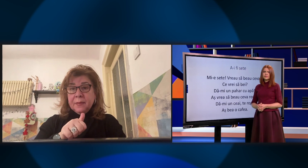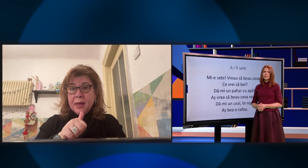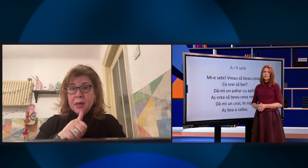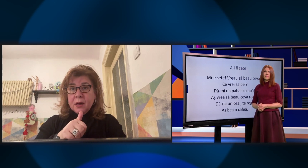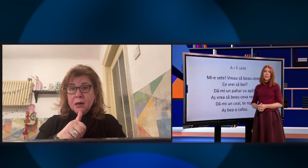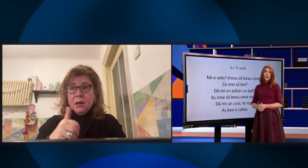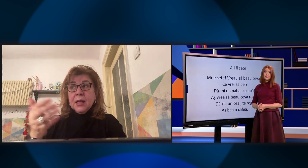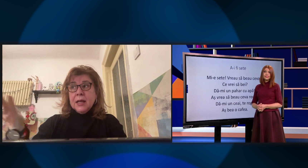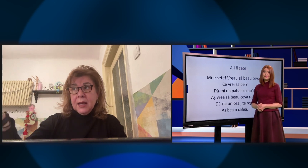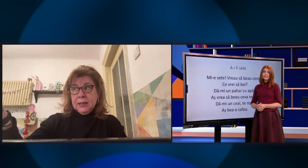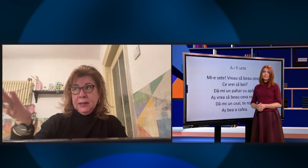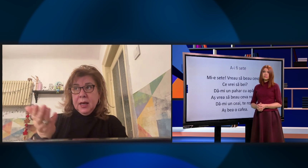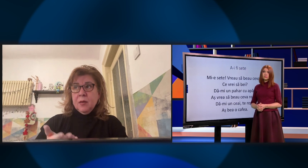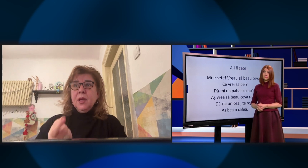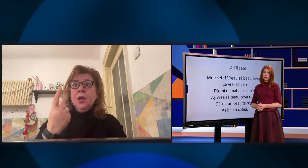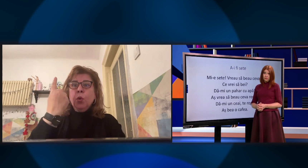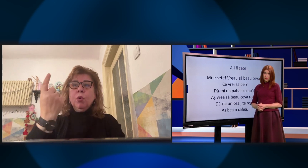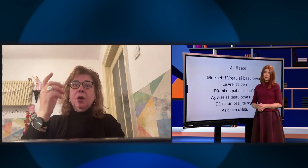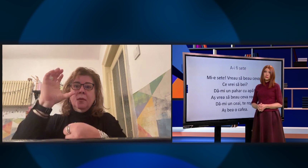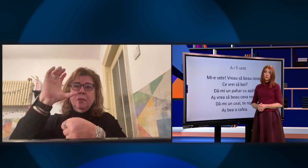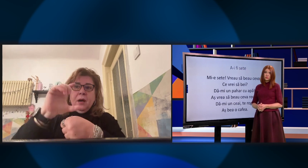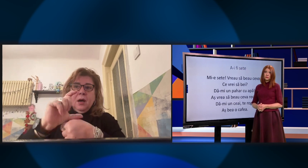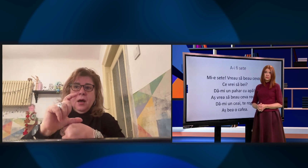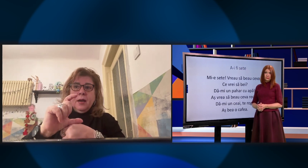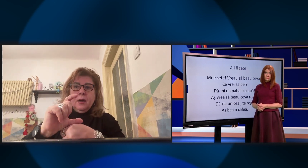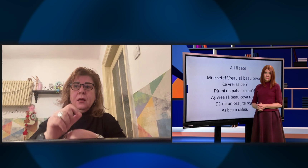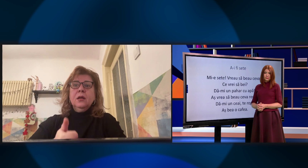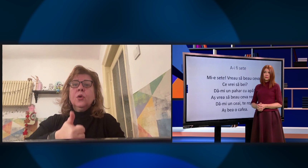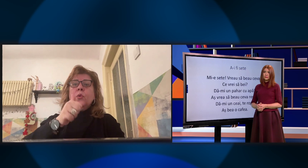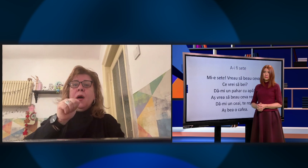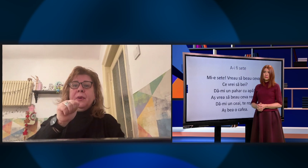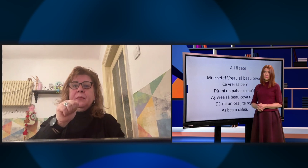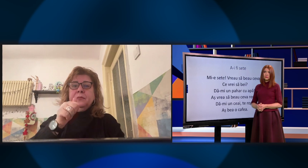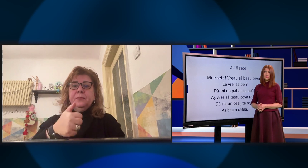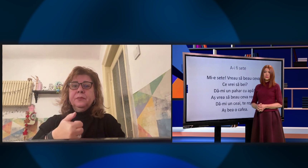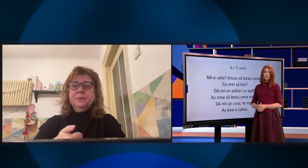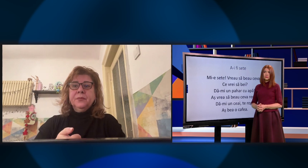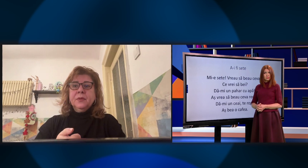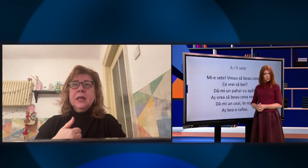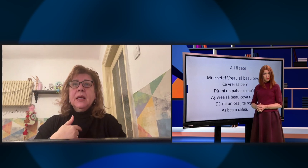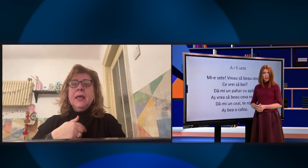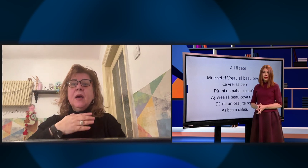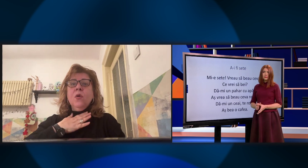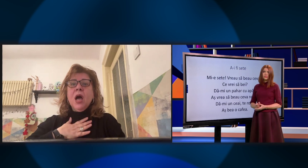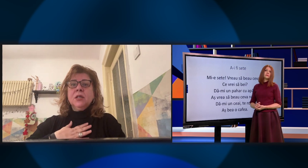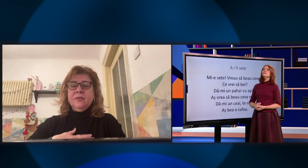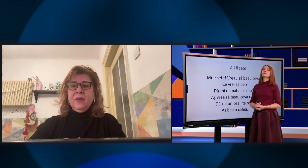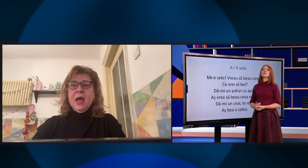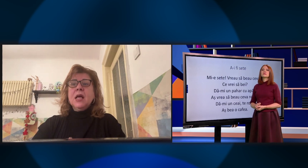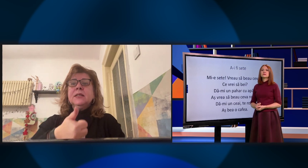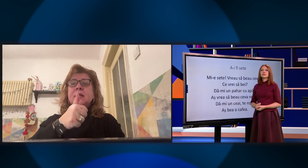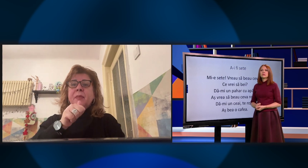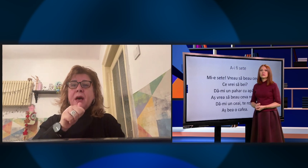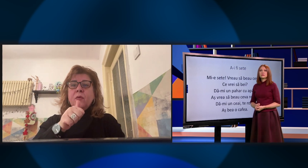Ce vrei să bei? Dă-mi un pahar cu apă. Bine. Eu